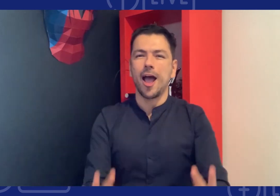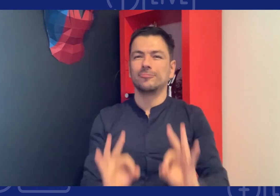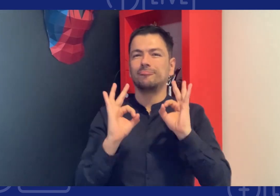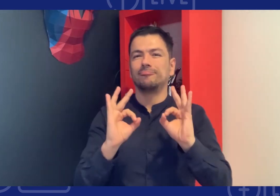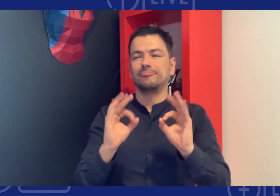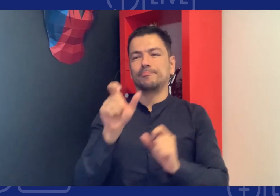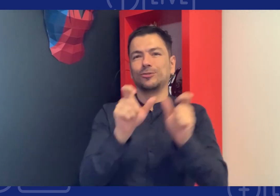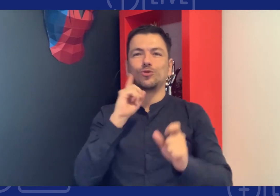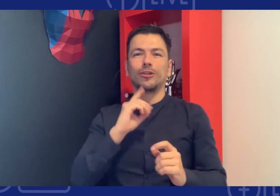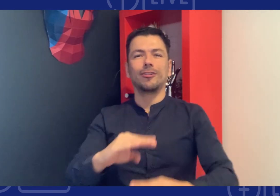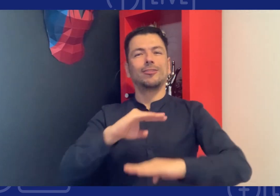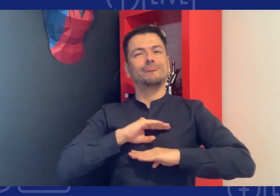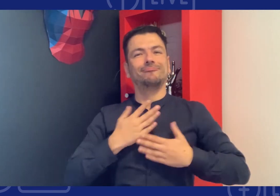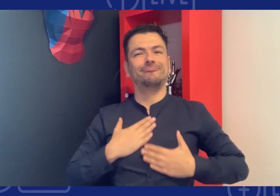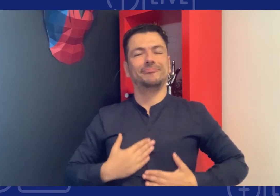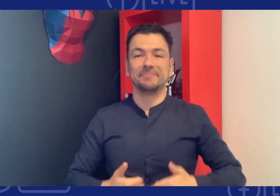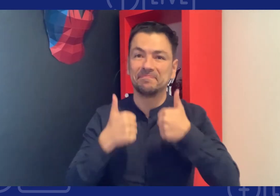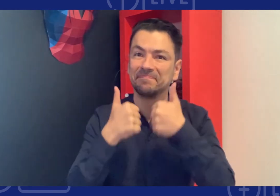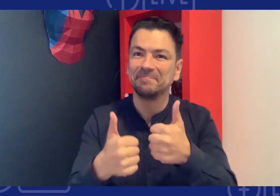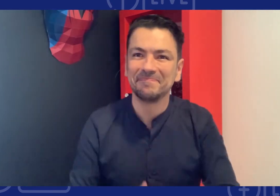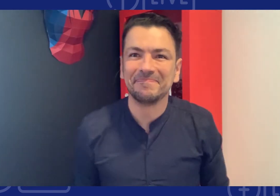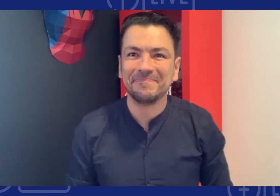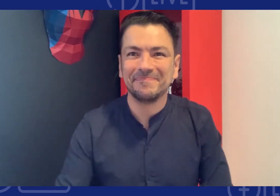hasta luego